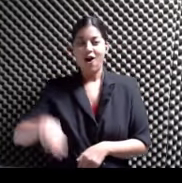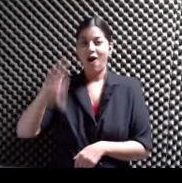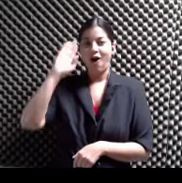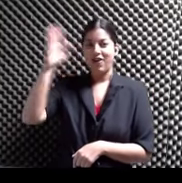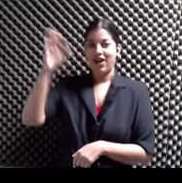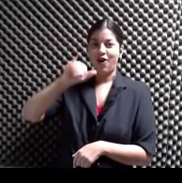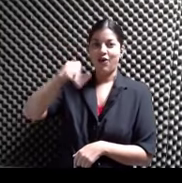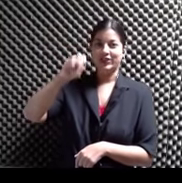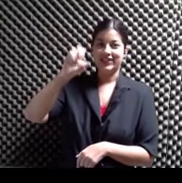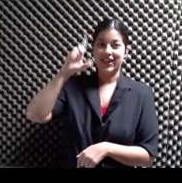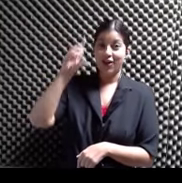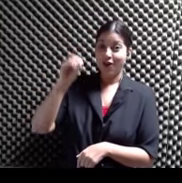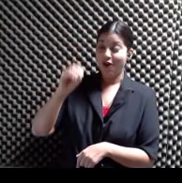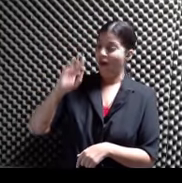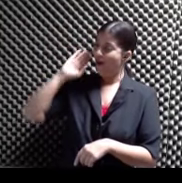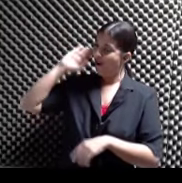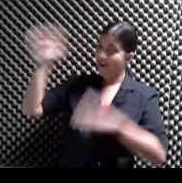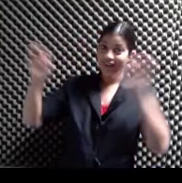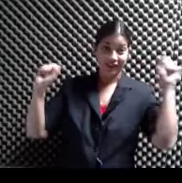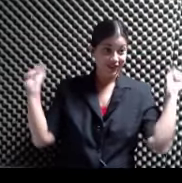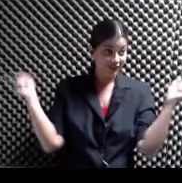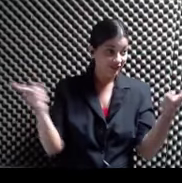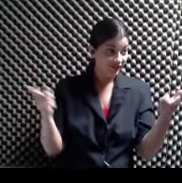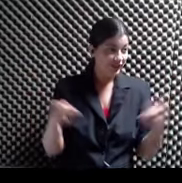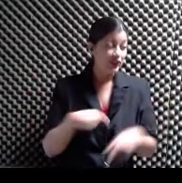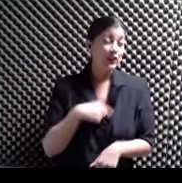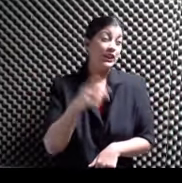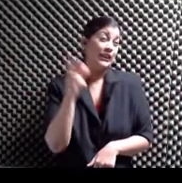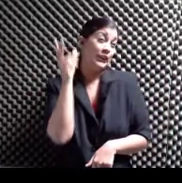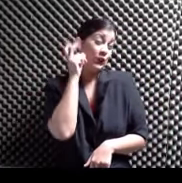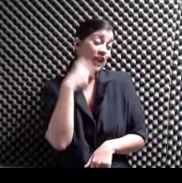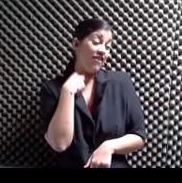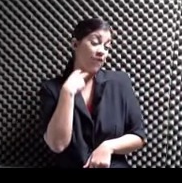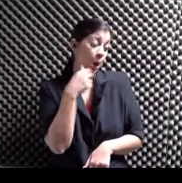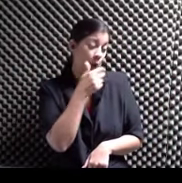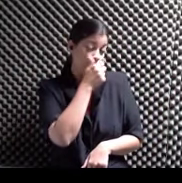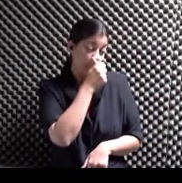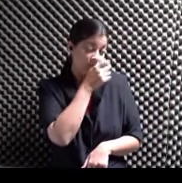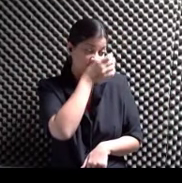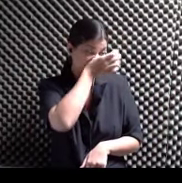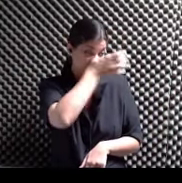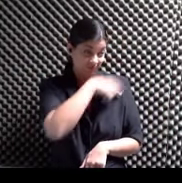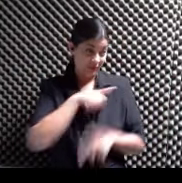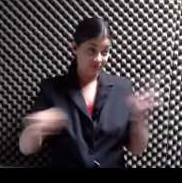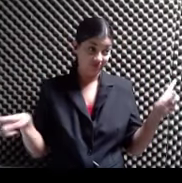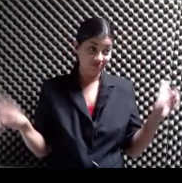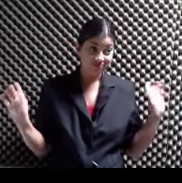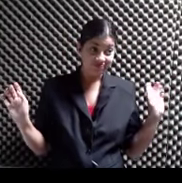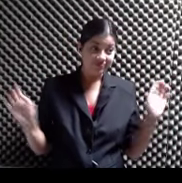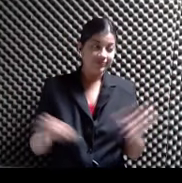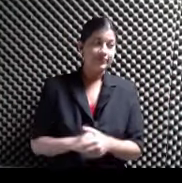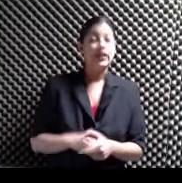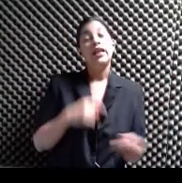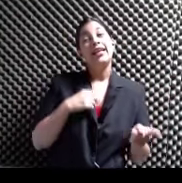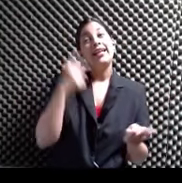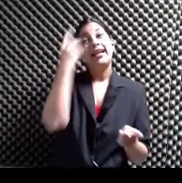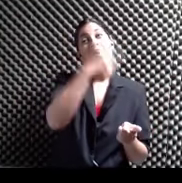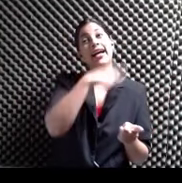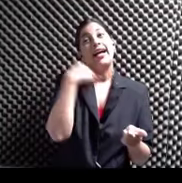Hola, saludos a todos Estás como que mustió Pero mira, ahora Aquí andamos No te preocupes Tú estás colorado Sí Sí, así me pone el rubor